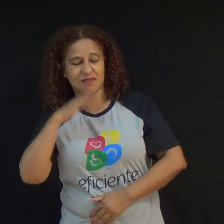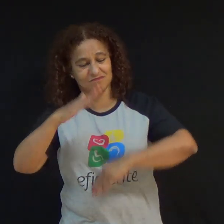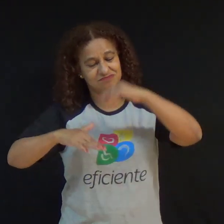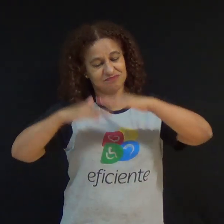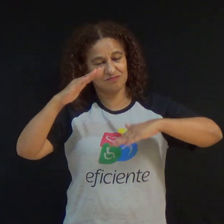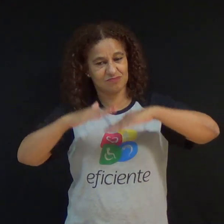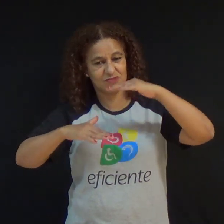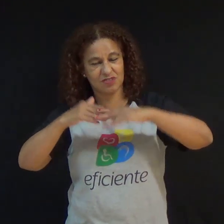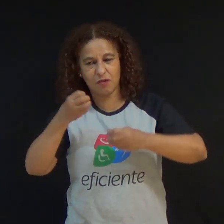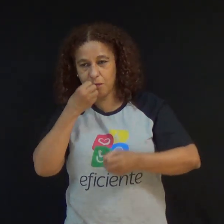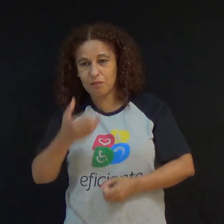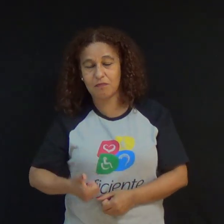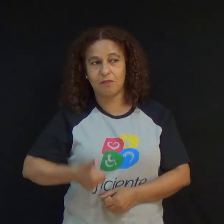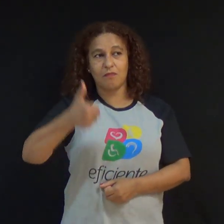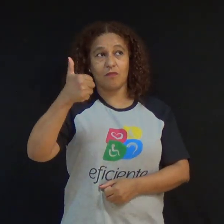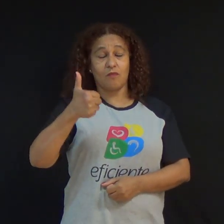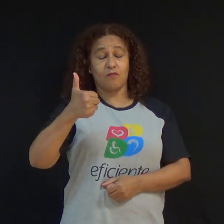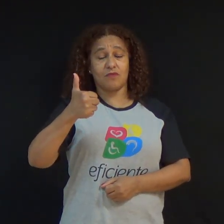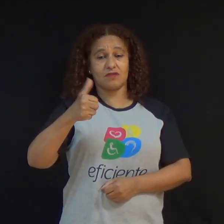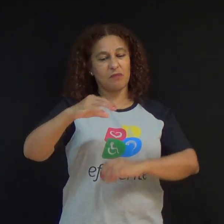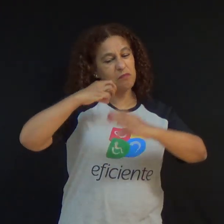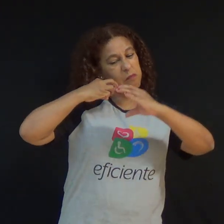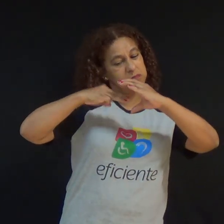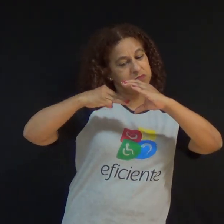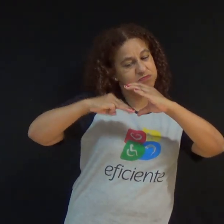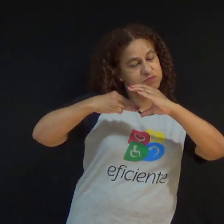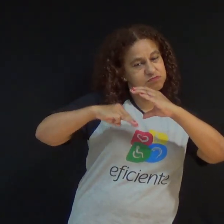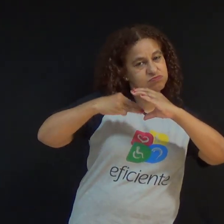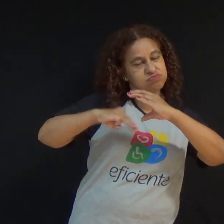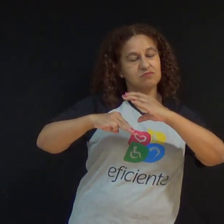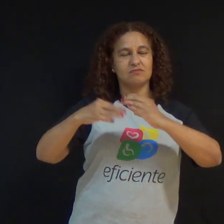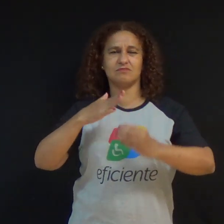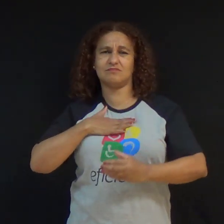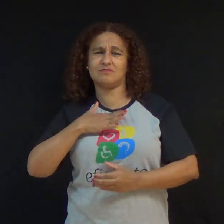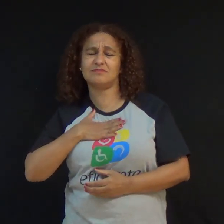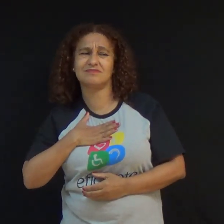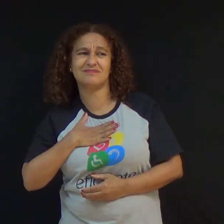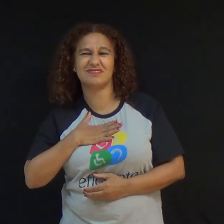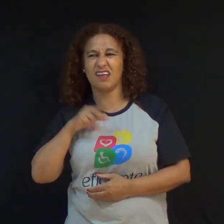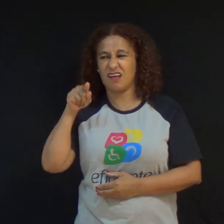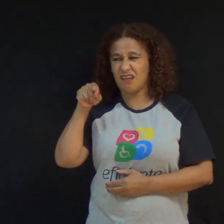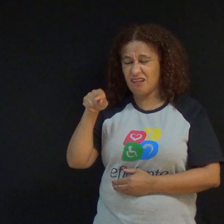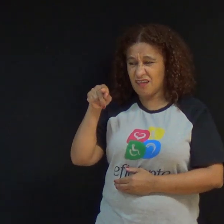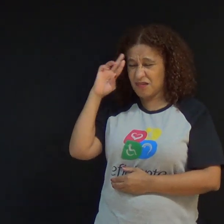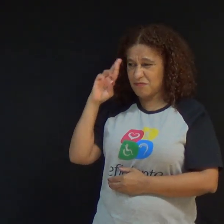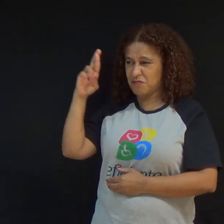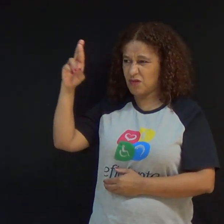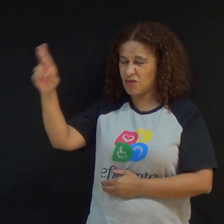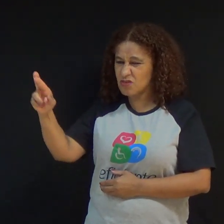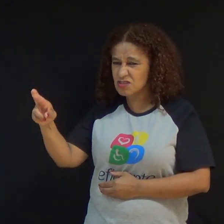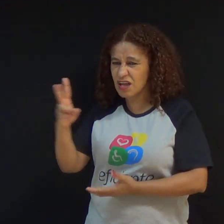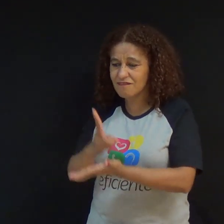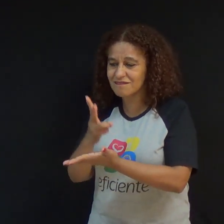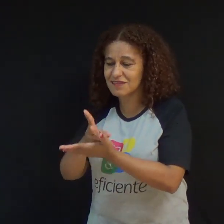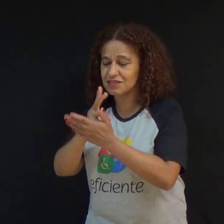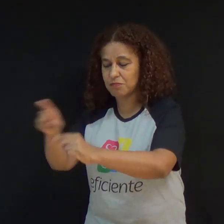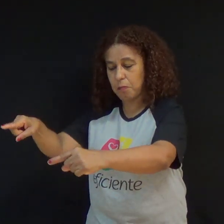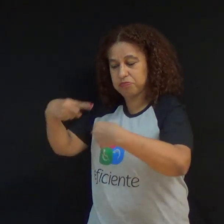Isso tudo através de e-mails e mensagens. Tamanha era a sua habilidade de manipulação. Comecei a orar para que ele fosse